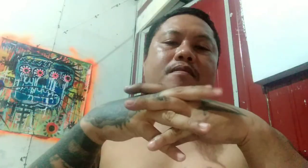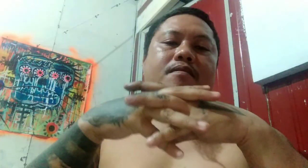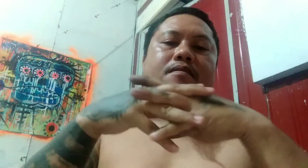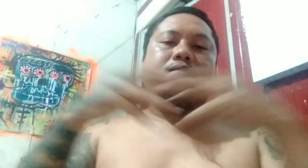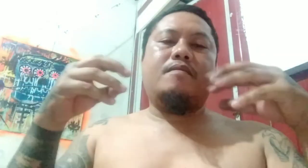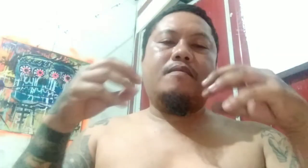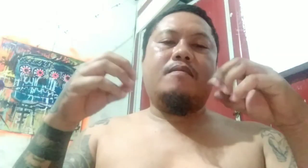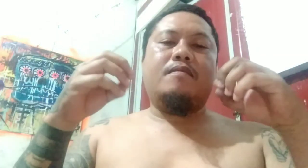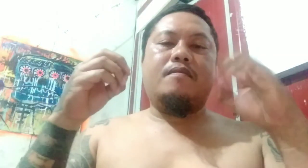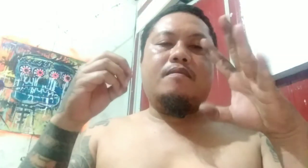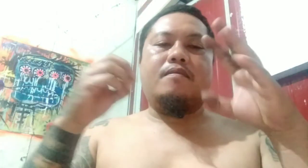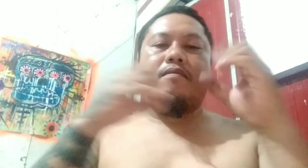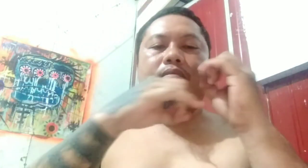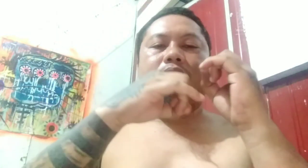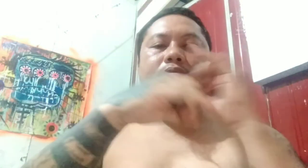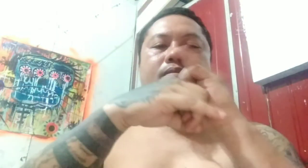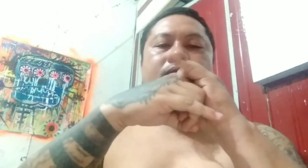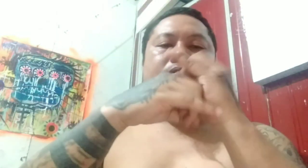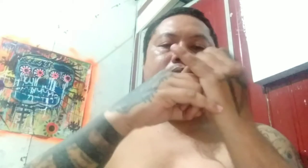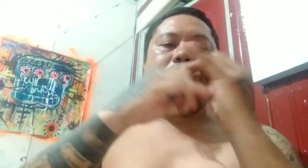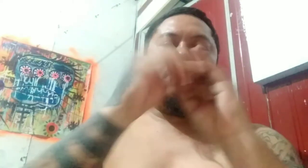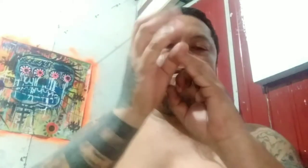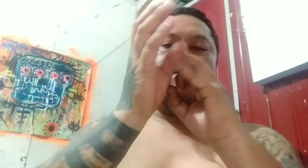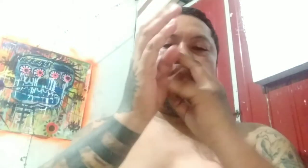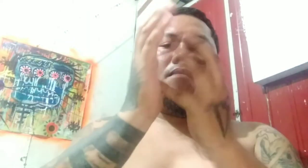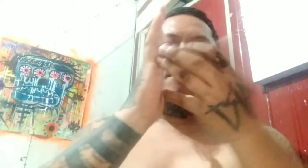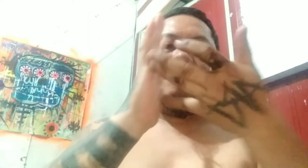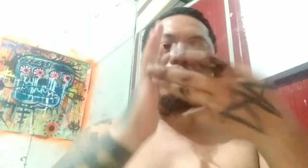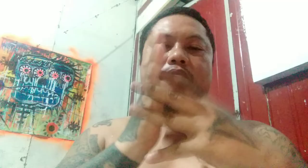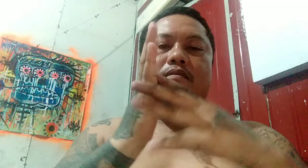Kailangan ba natin ang director sa SONA?